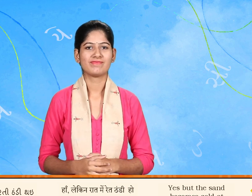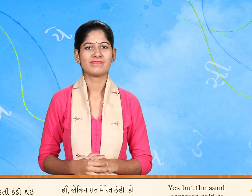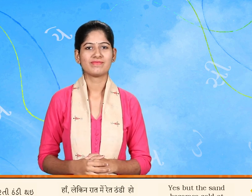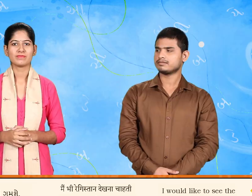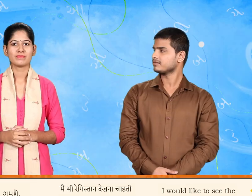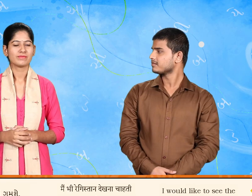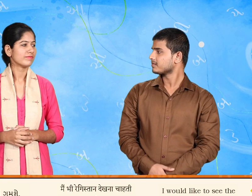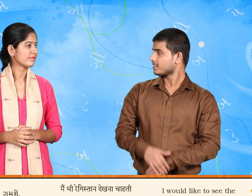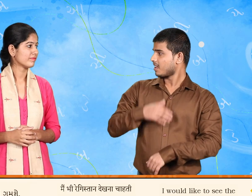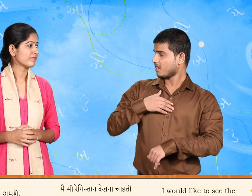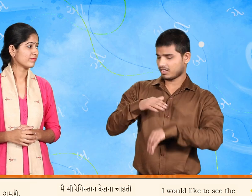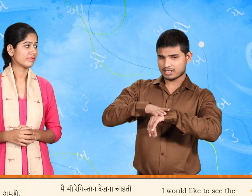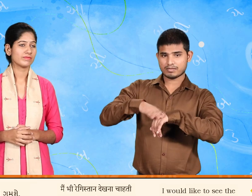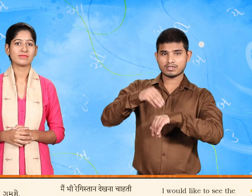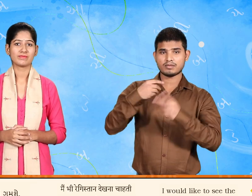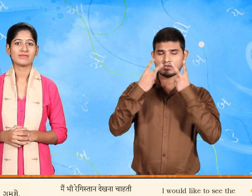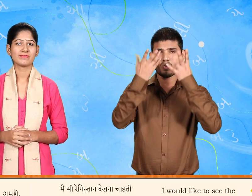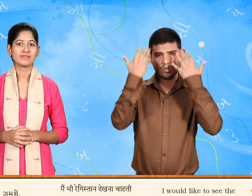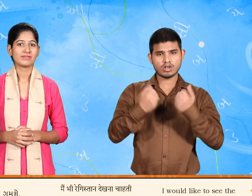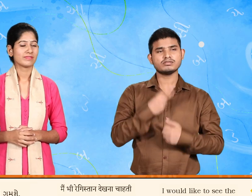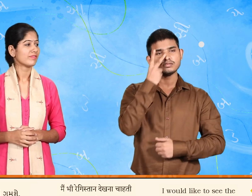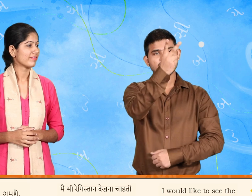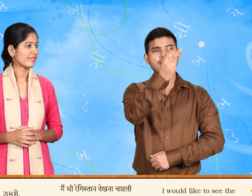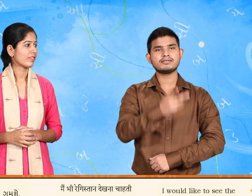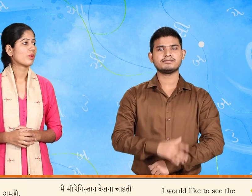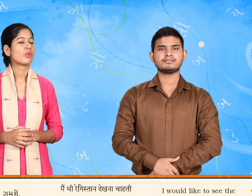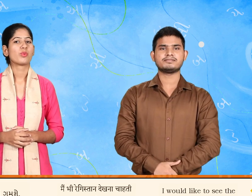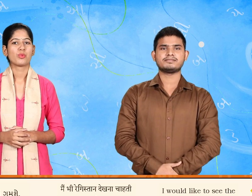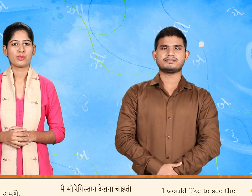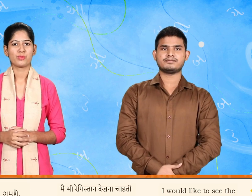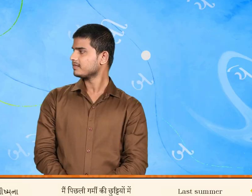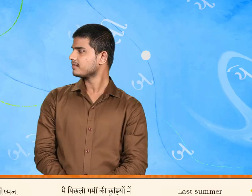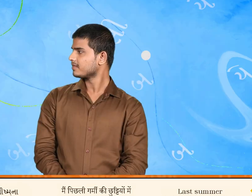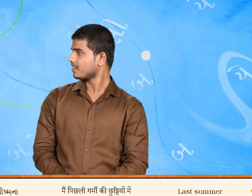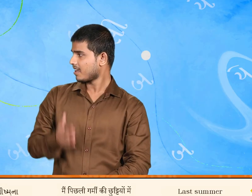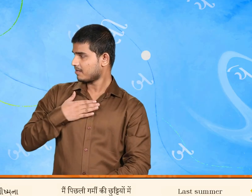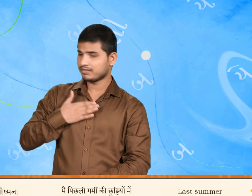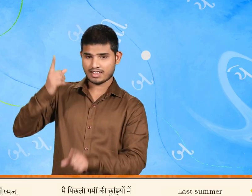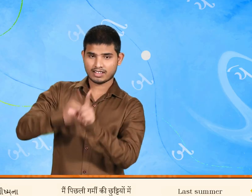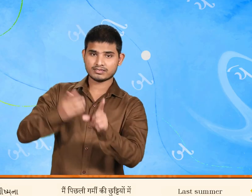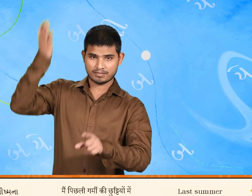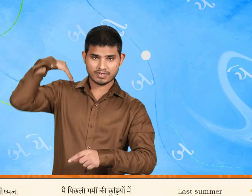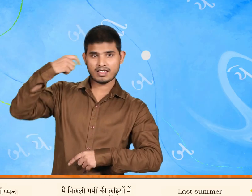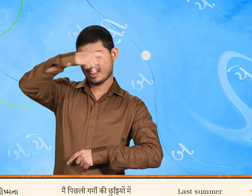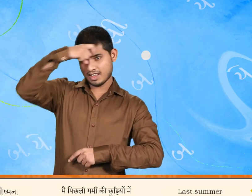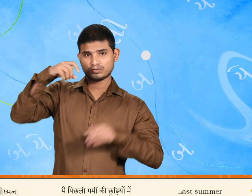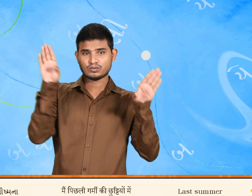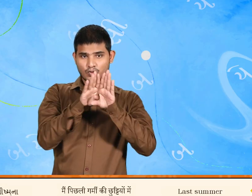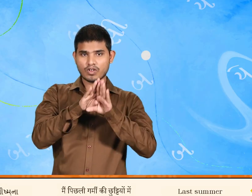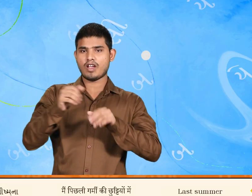મને પણ રણ જોવુ ગમ્શે ગયા વરશે ઉનાળાના વેકેશનમાં